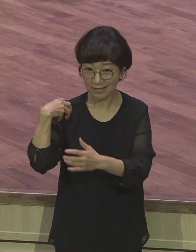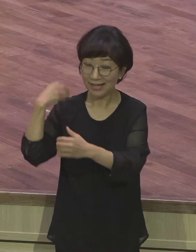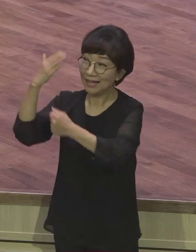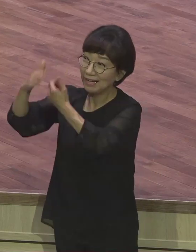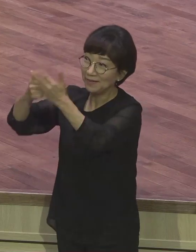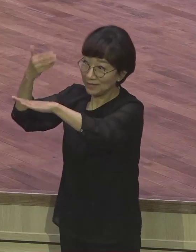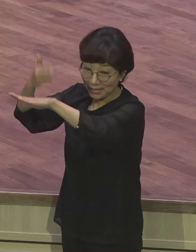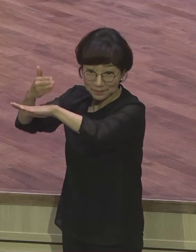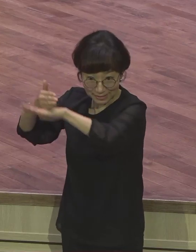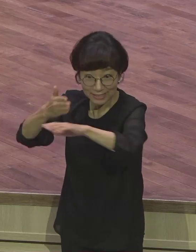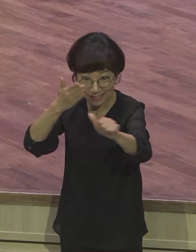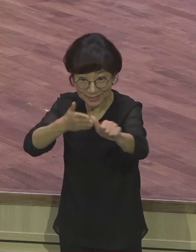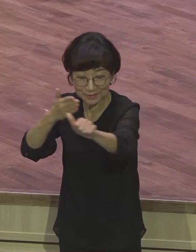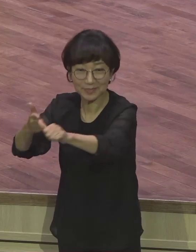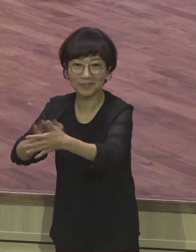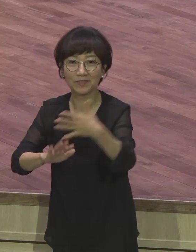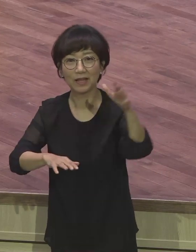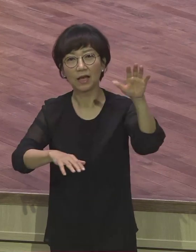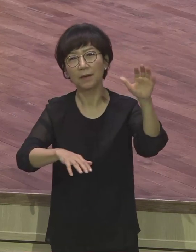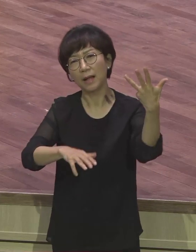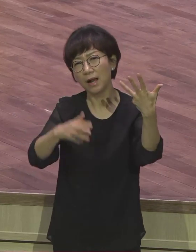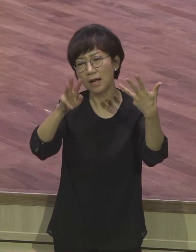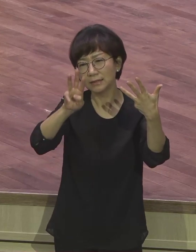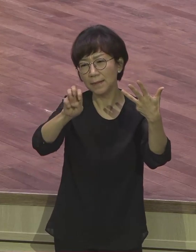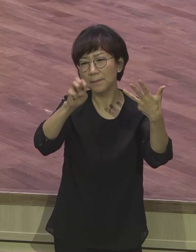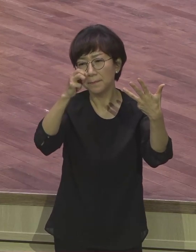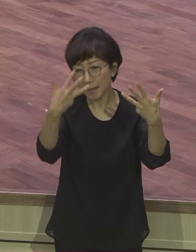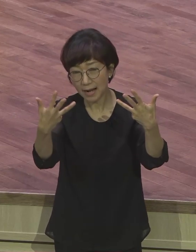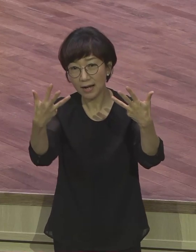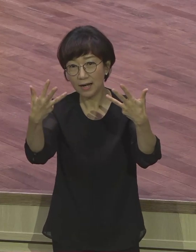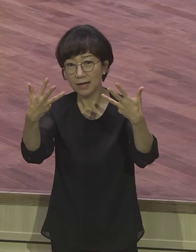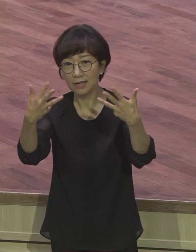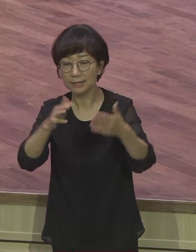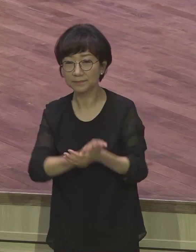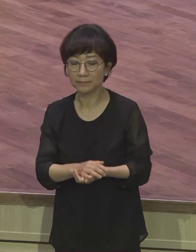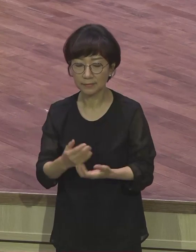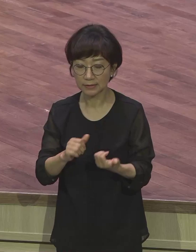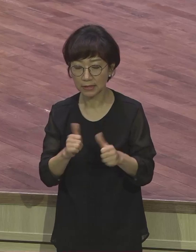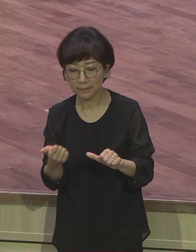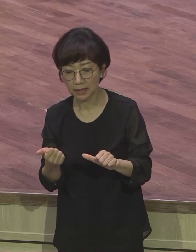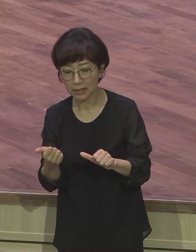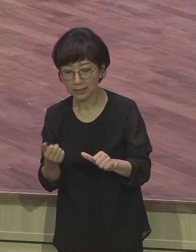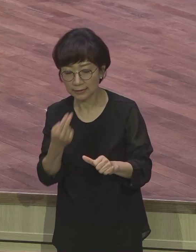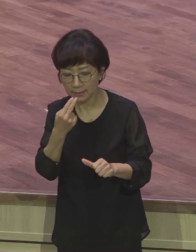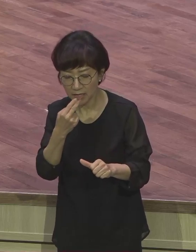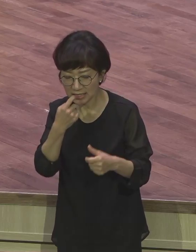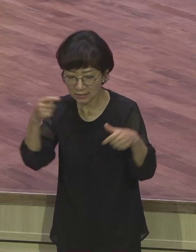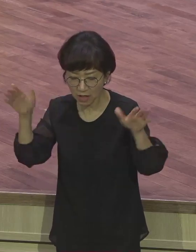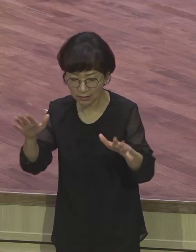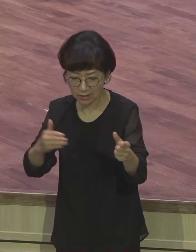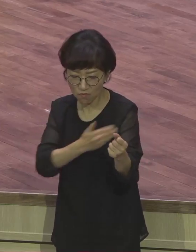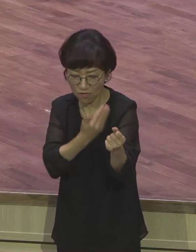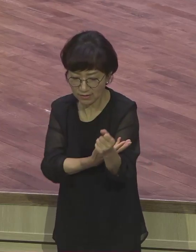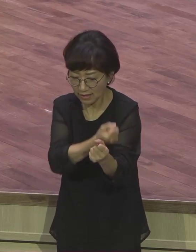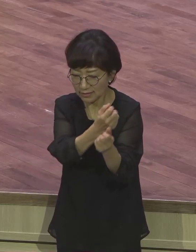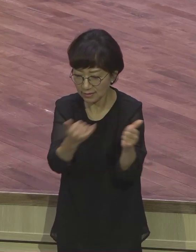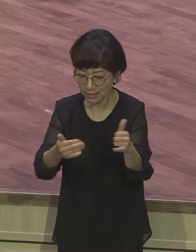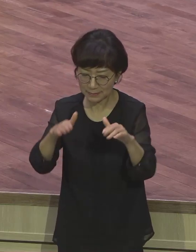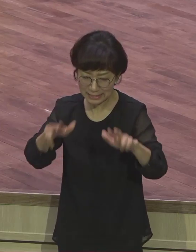38절입니다. 내가 확신하느니 사망이나 생명이나 천사들이나 권사들이나 현재일이나 장래일이나